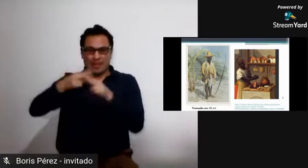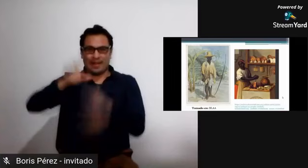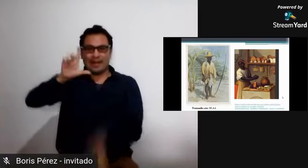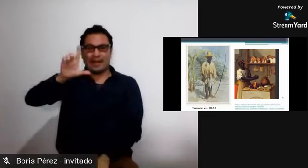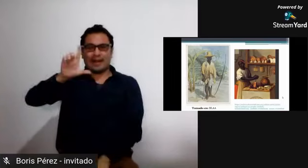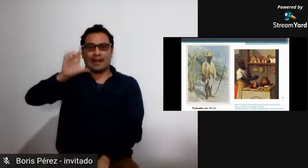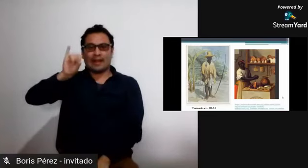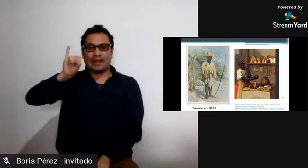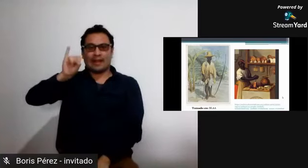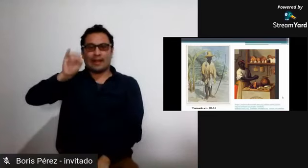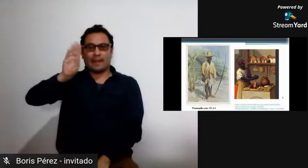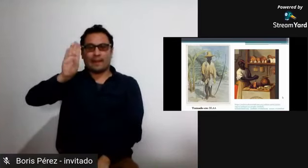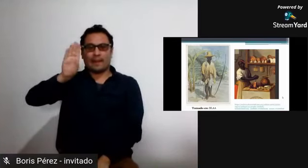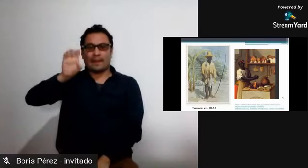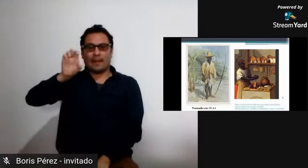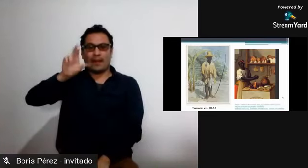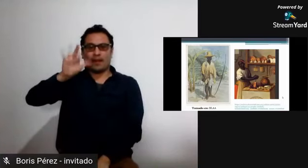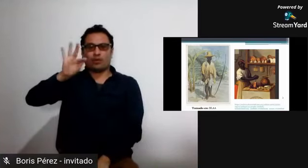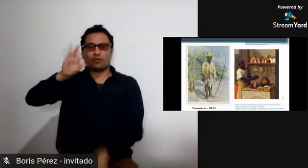imagen vemos